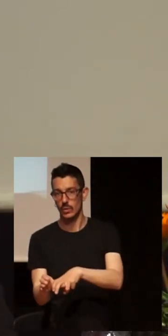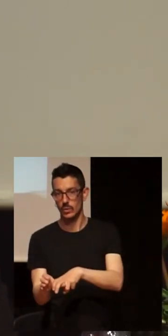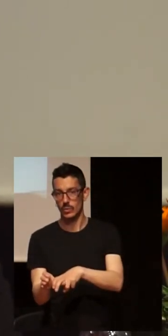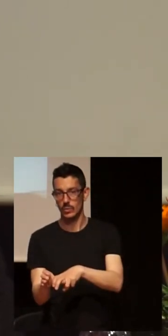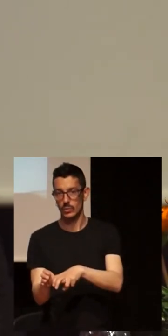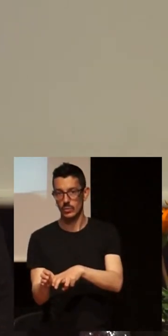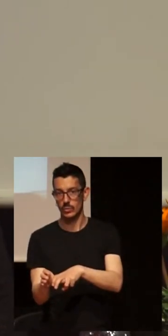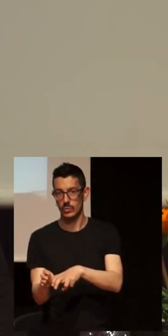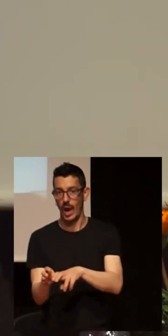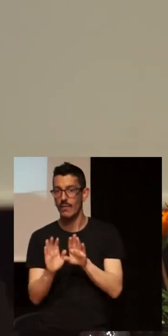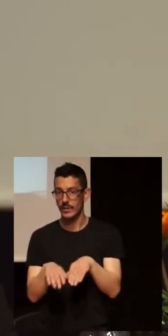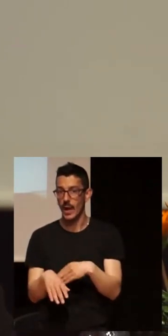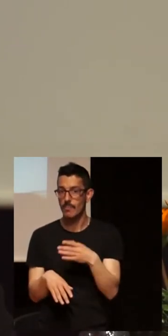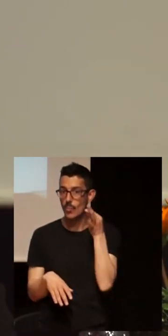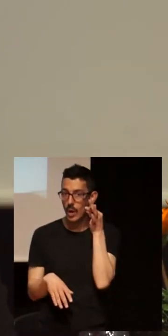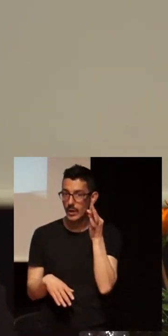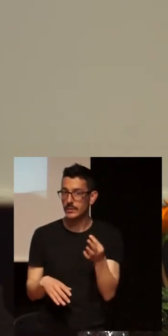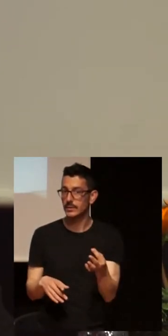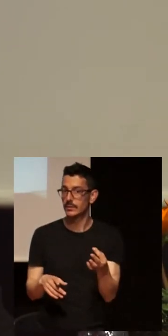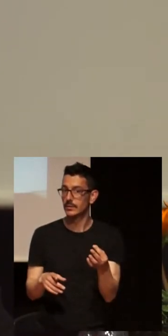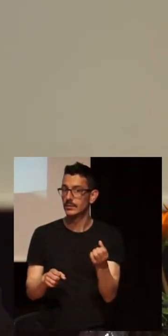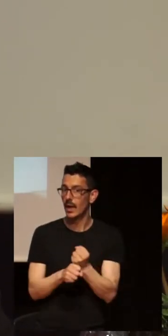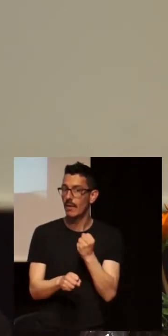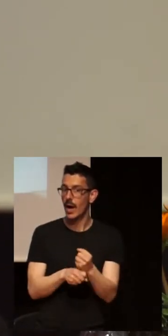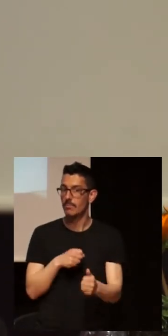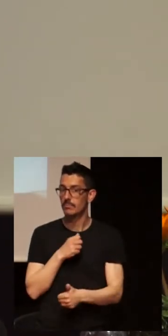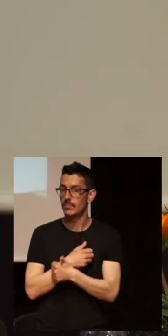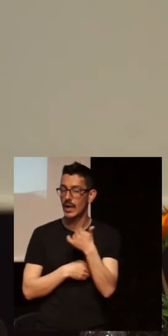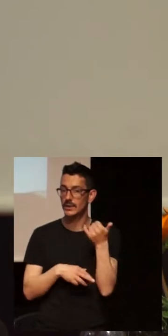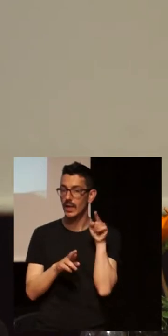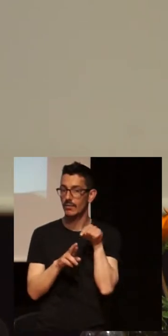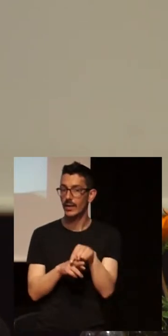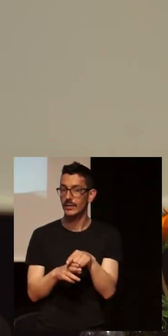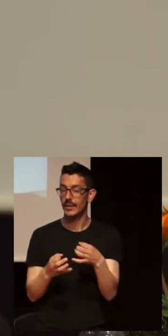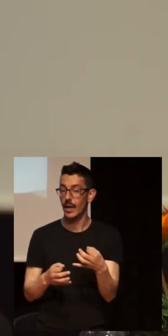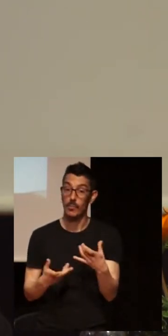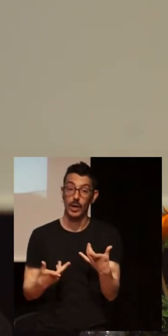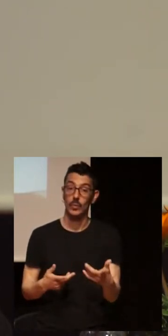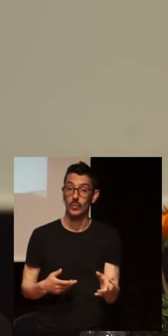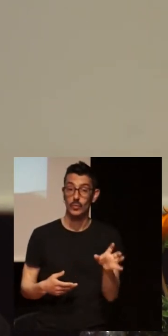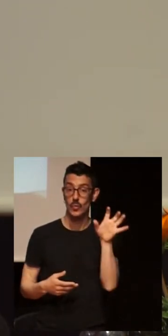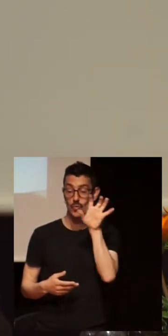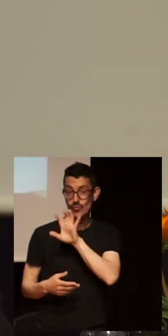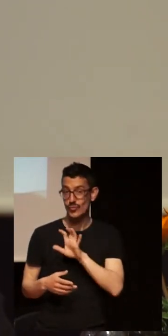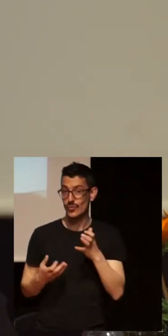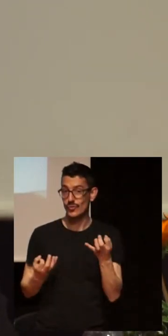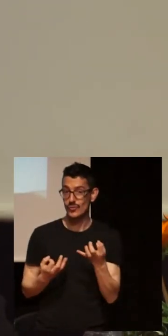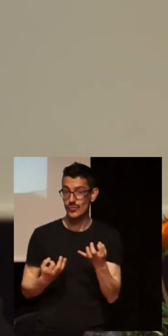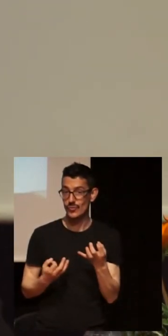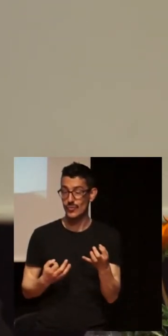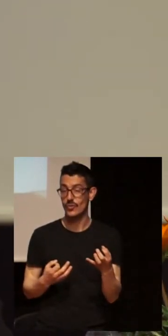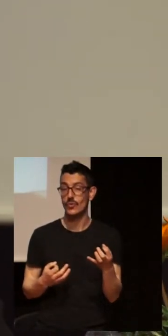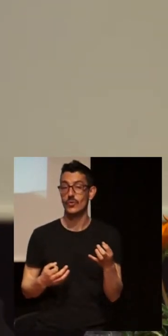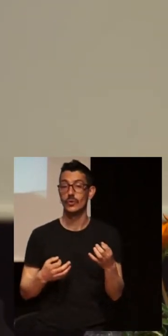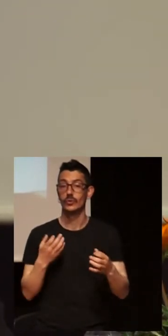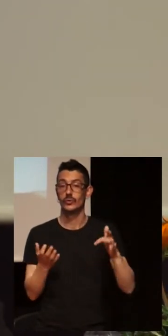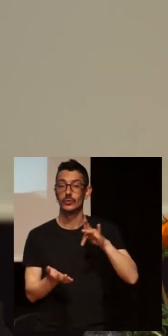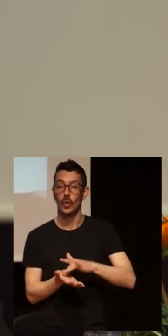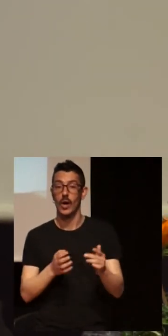women referents. But curiously, when when we build certain discourses or when